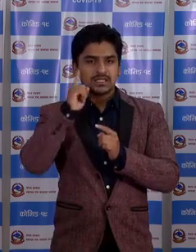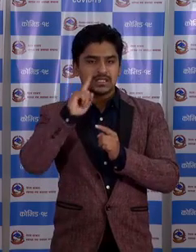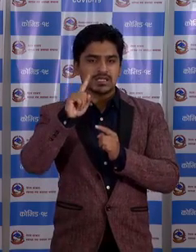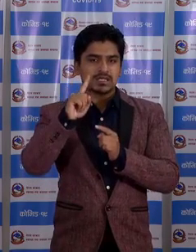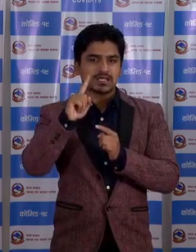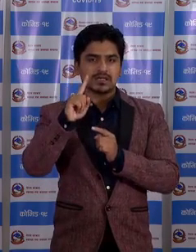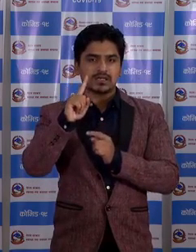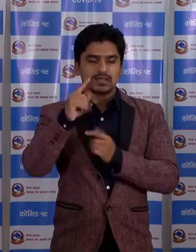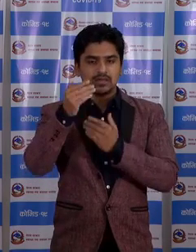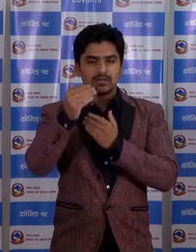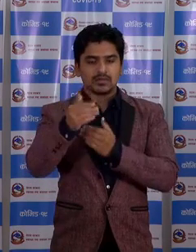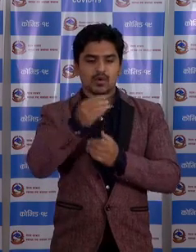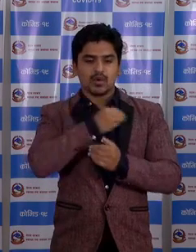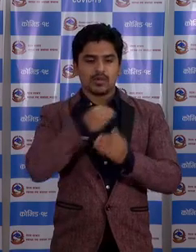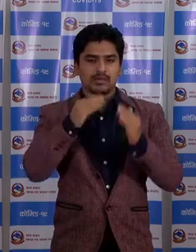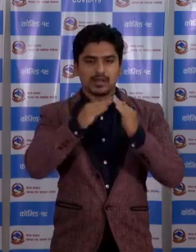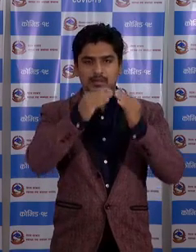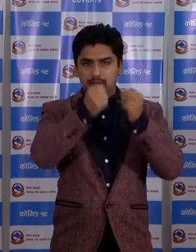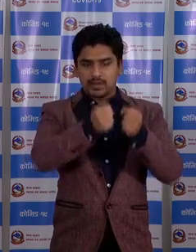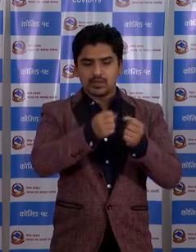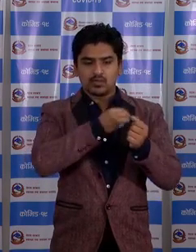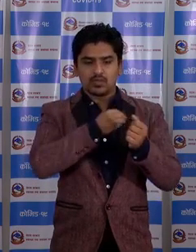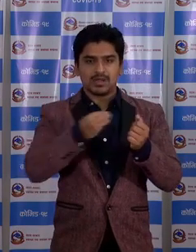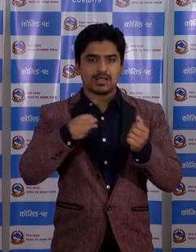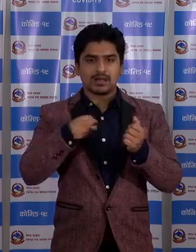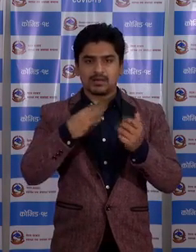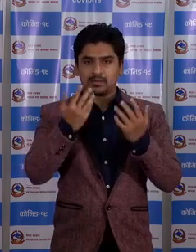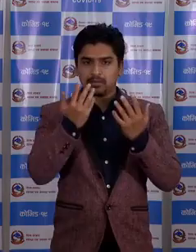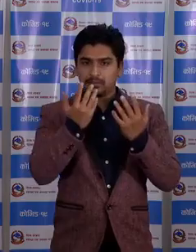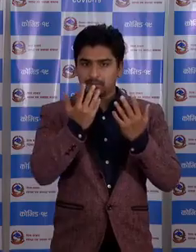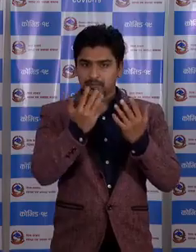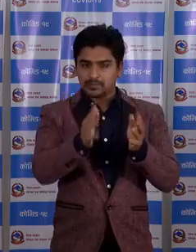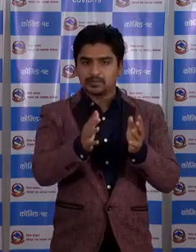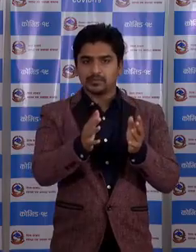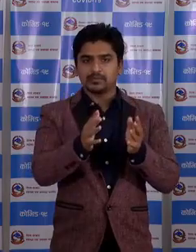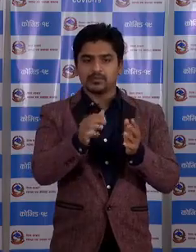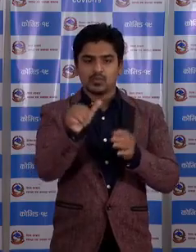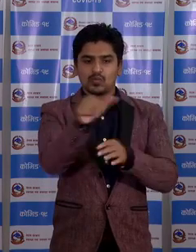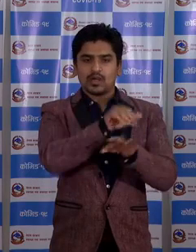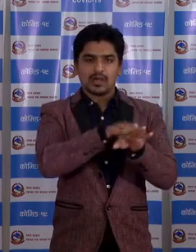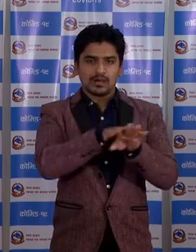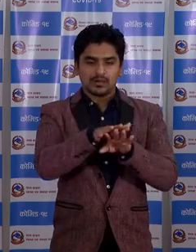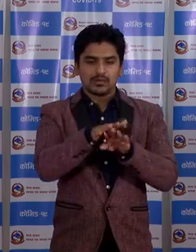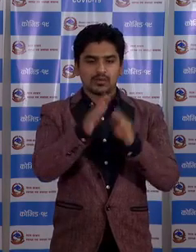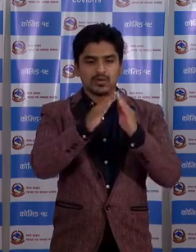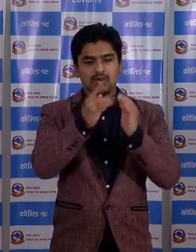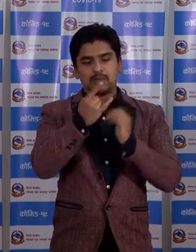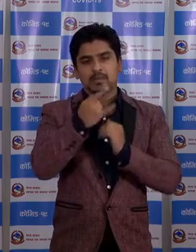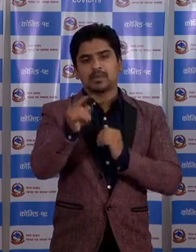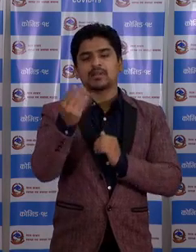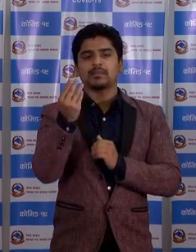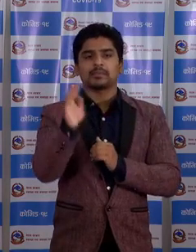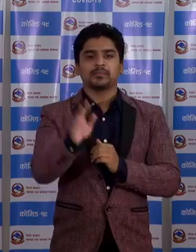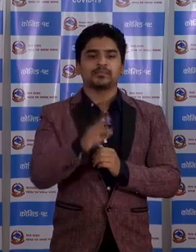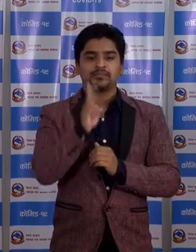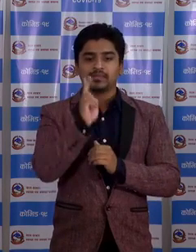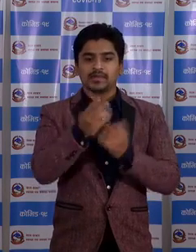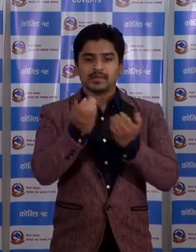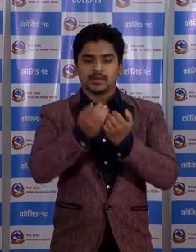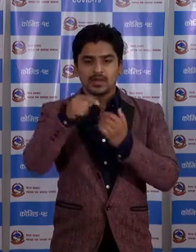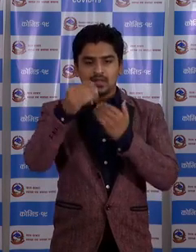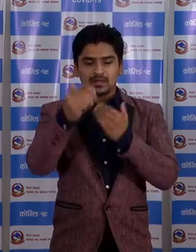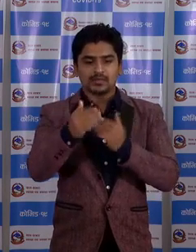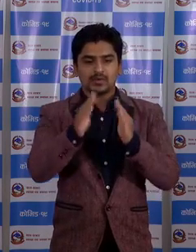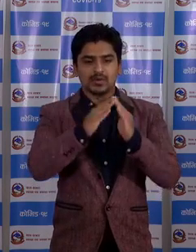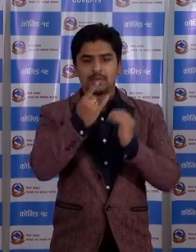सम्म अस्पताल मा रही उपचार मा रहनू बहे को वहारू डिस्चार्ज होनू बहे को छा। एशरी हाल